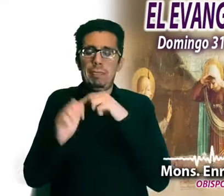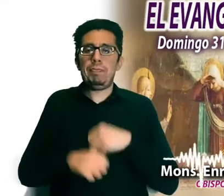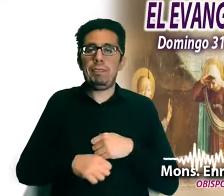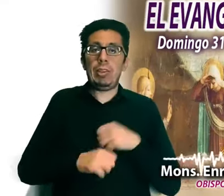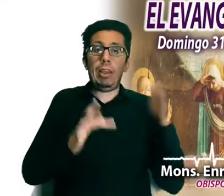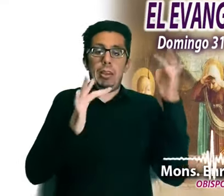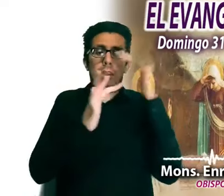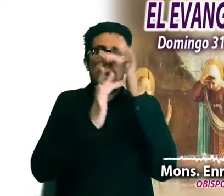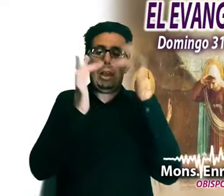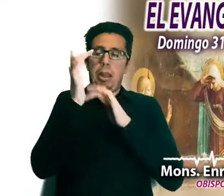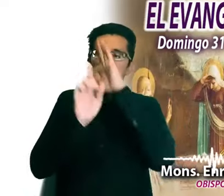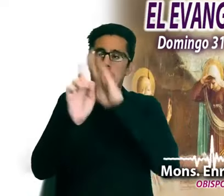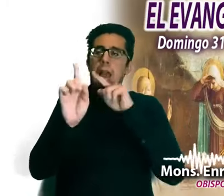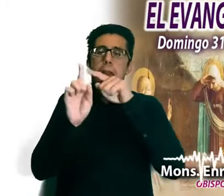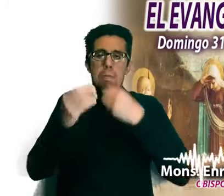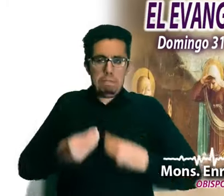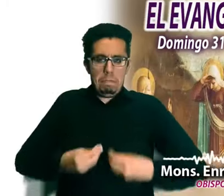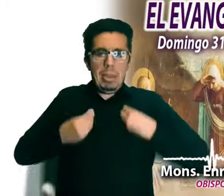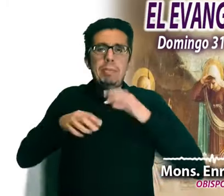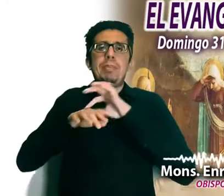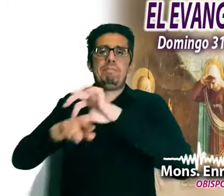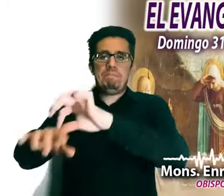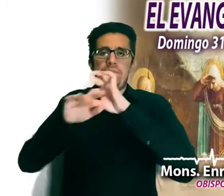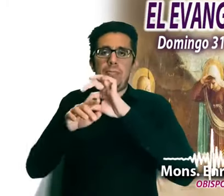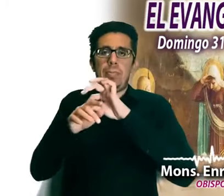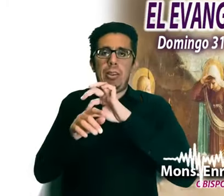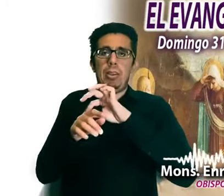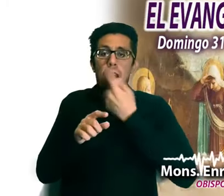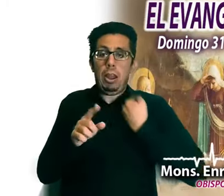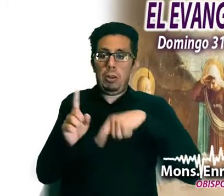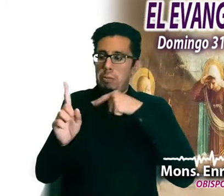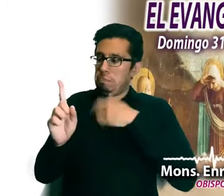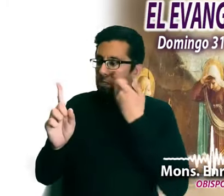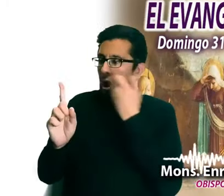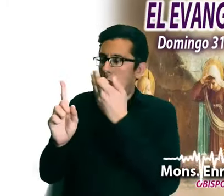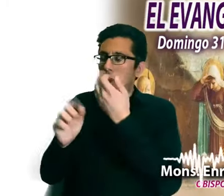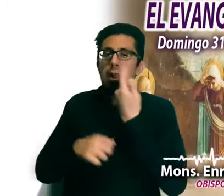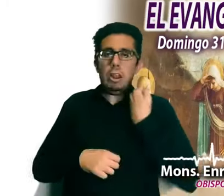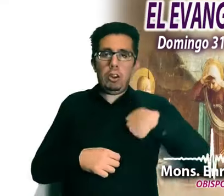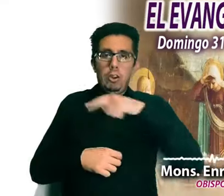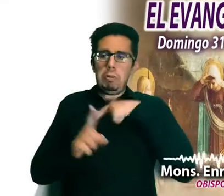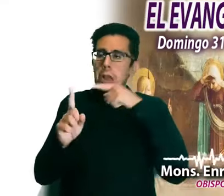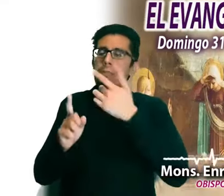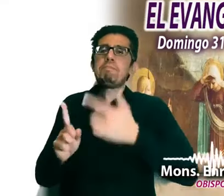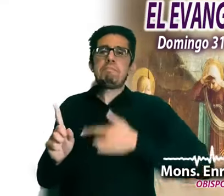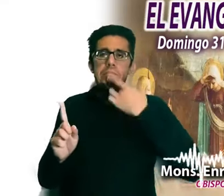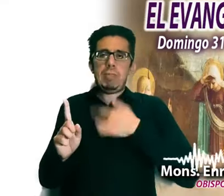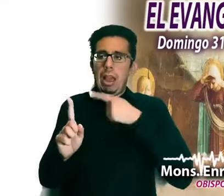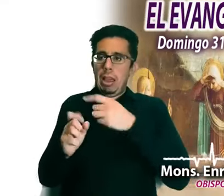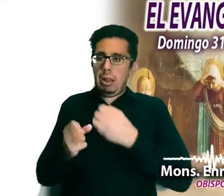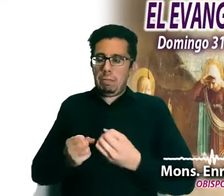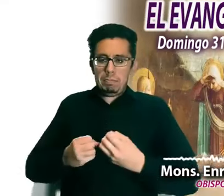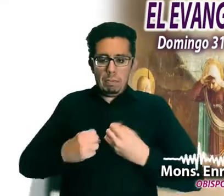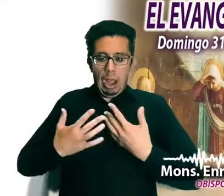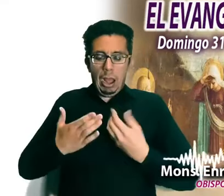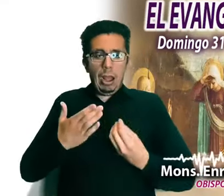Cristo vive en medio de nosotros. Lo hemos visto, lo hemos experimentado y renueva nuestra esperanza